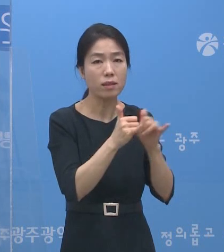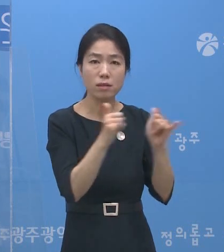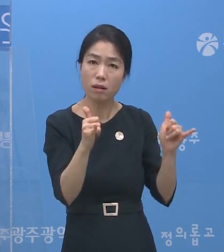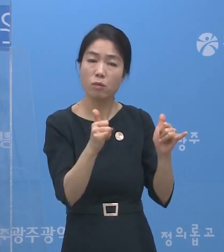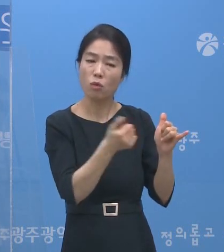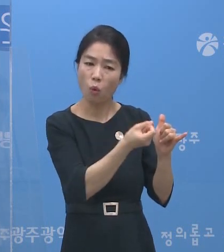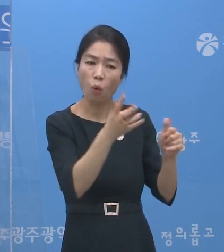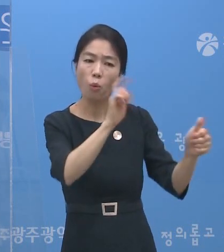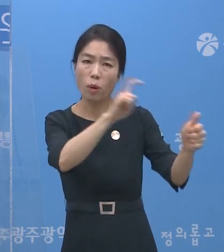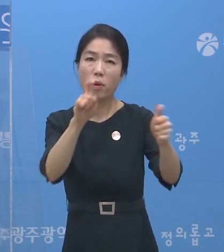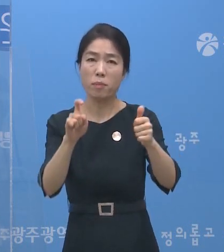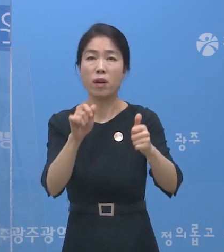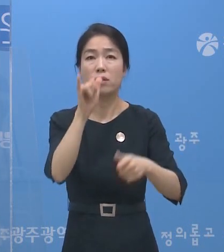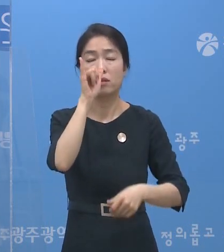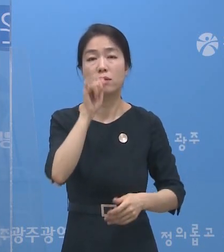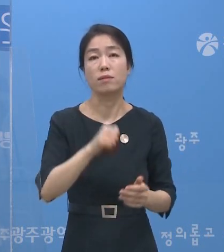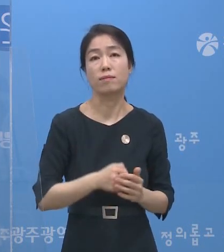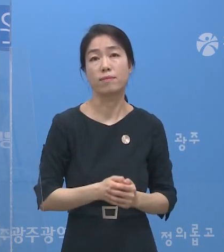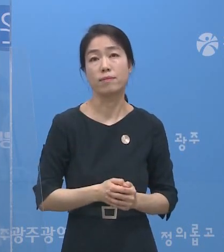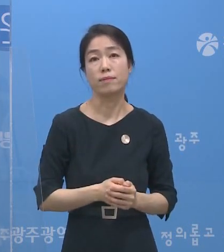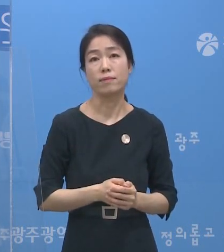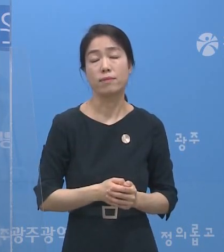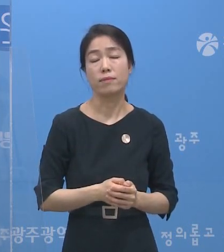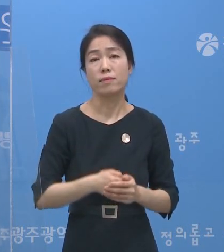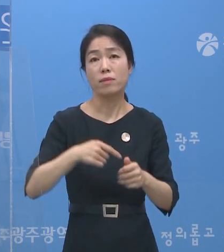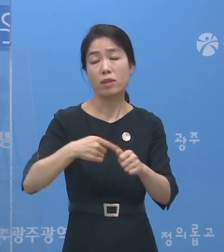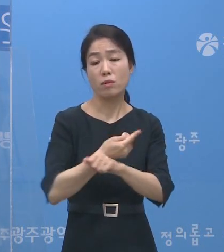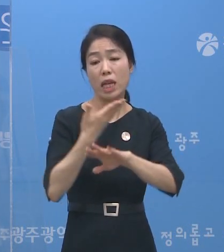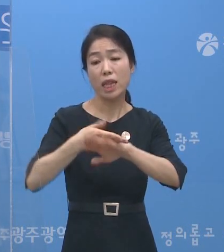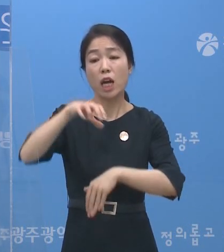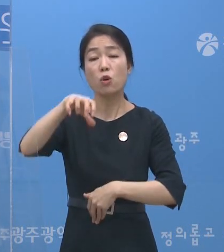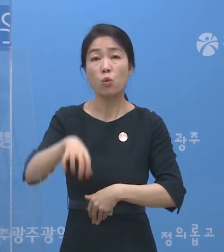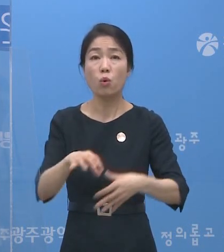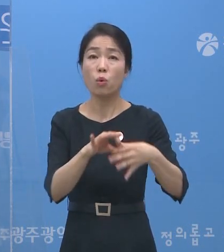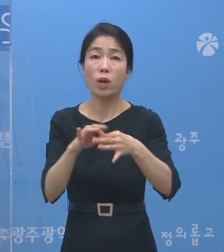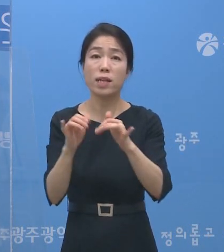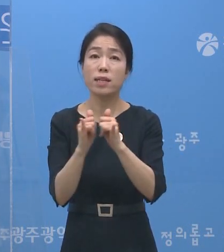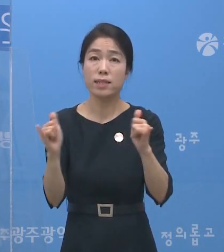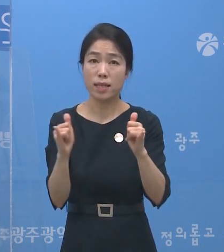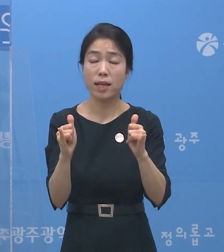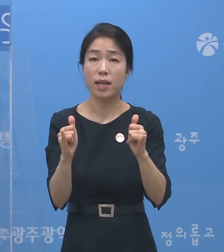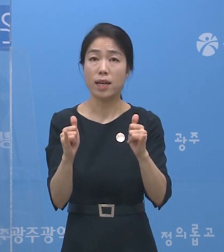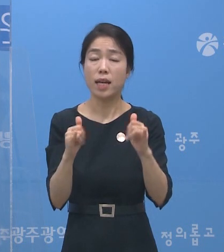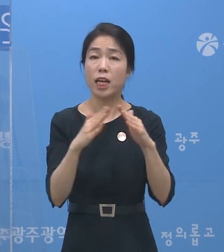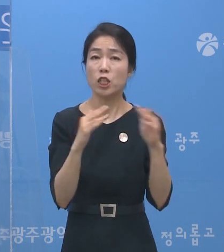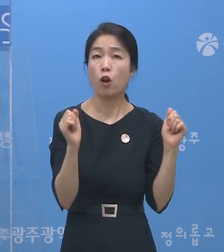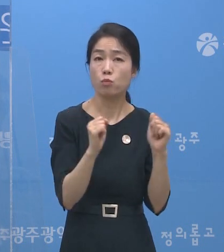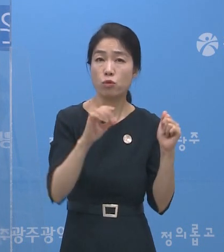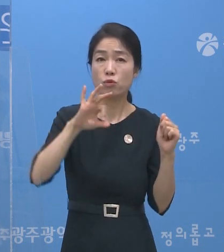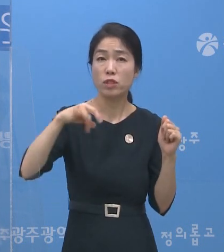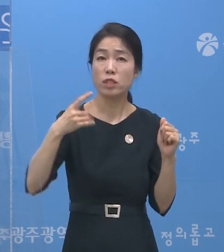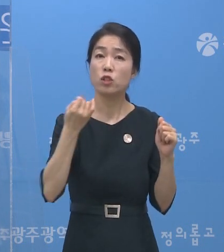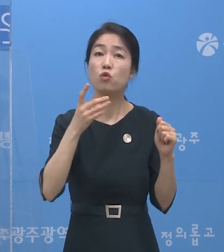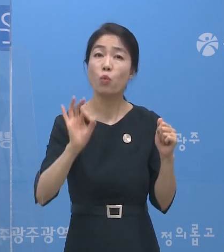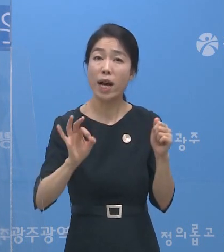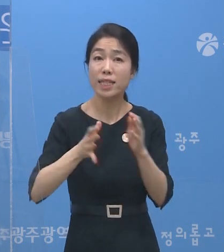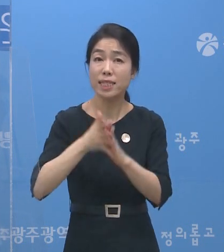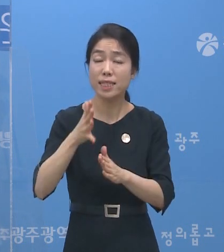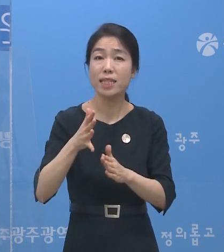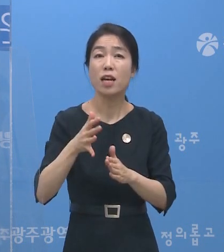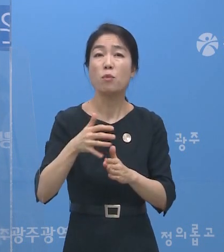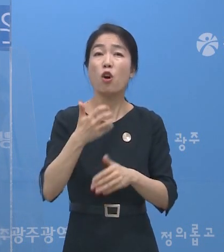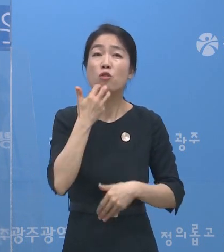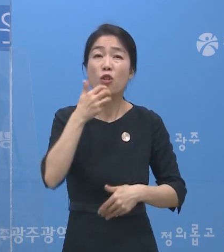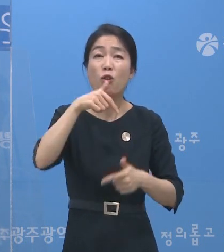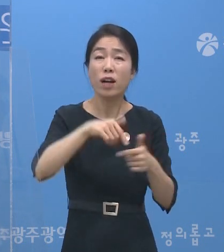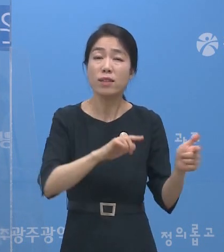확진자가 많이 발생하고 있습니다. 그 밖에도 타시도 관련자와 해서 전북, 의왕시, 강남 등 기타